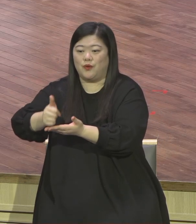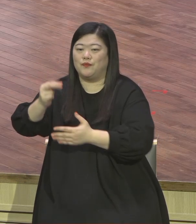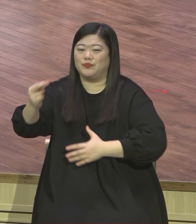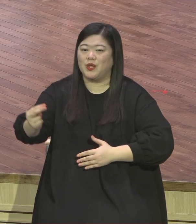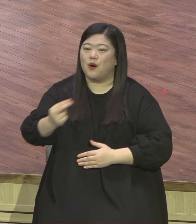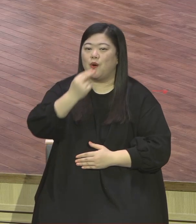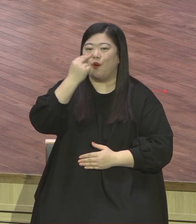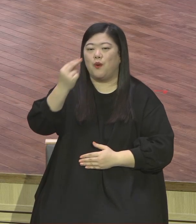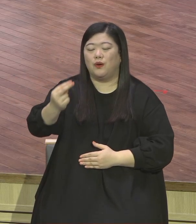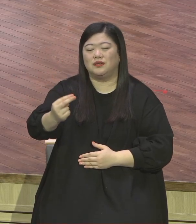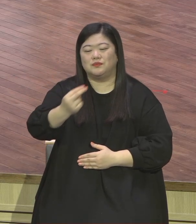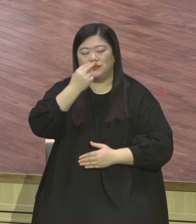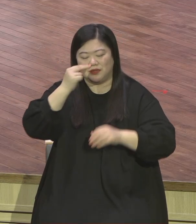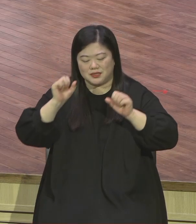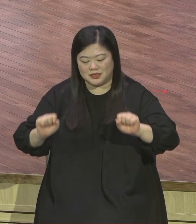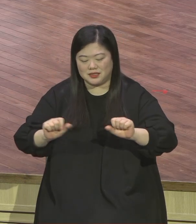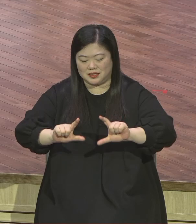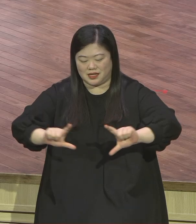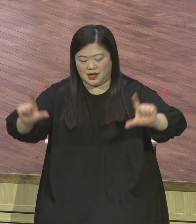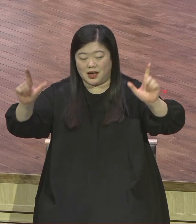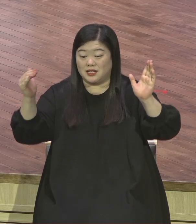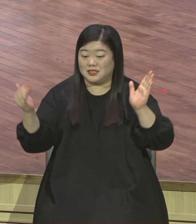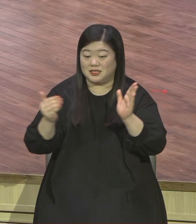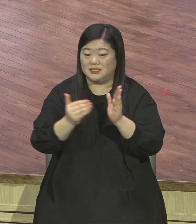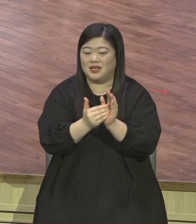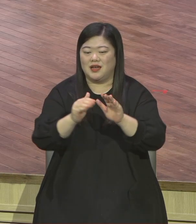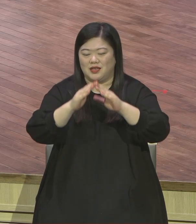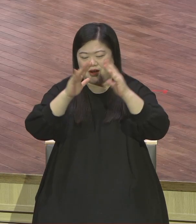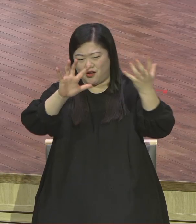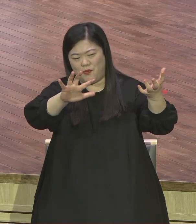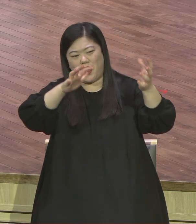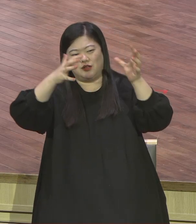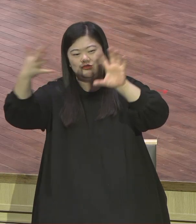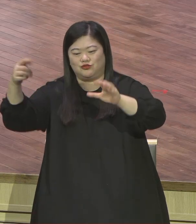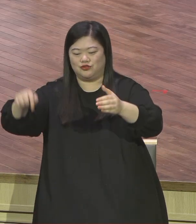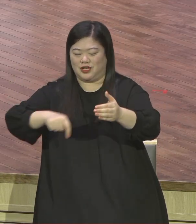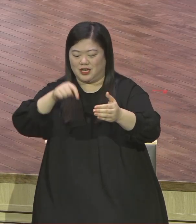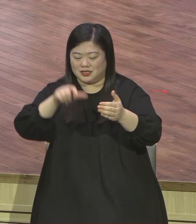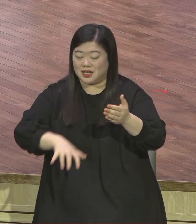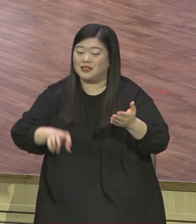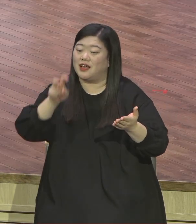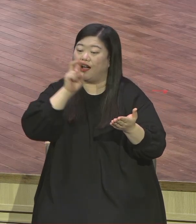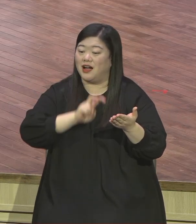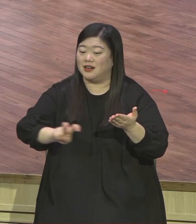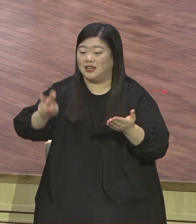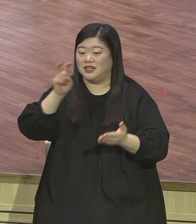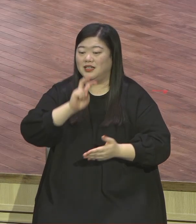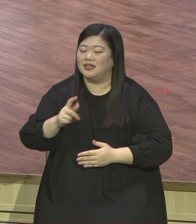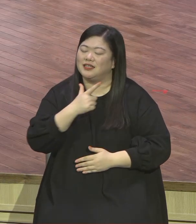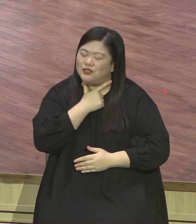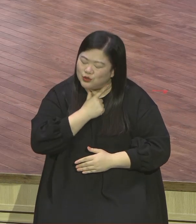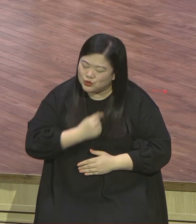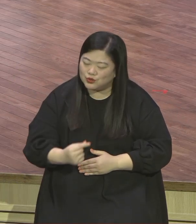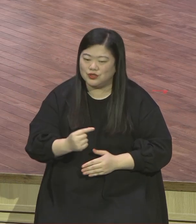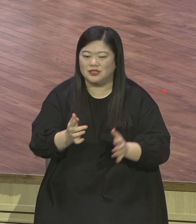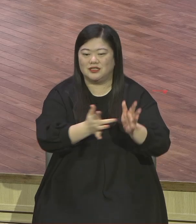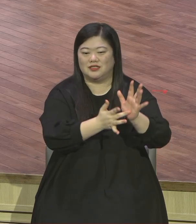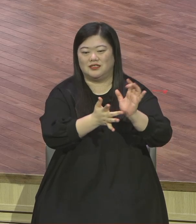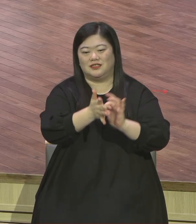호흡 있는 그날까지 열방 중에 찬양하리 찬양하리 예수는